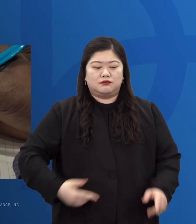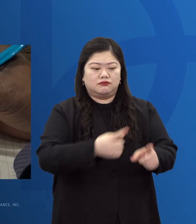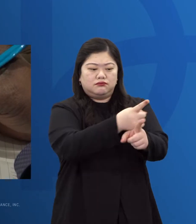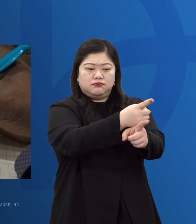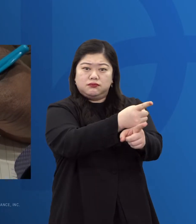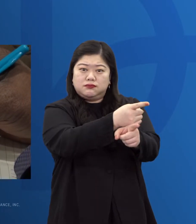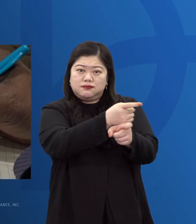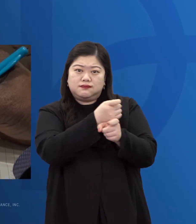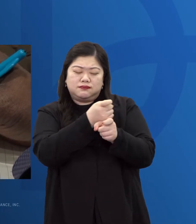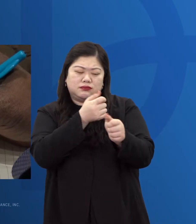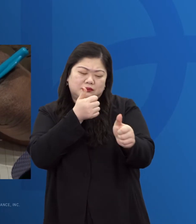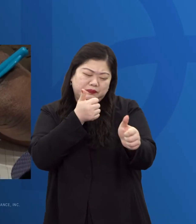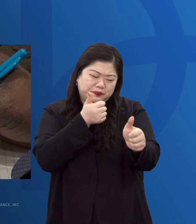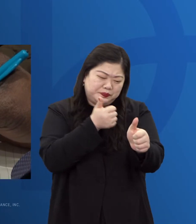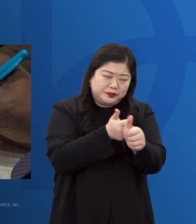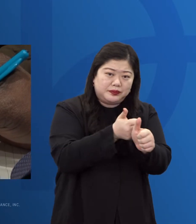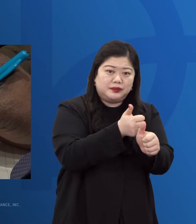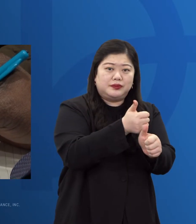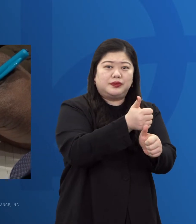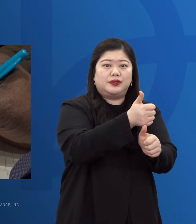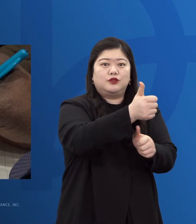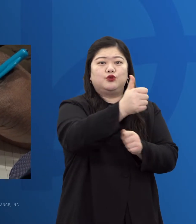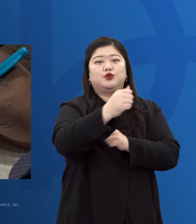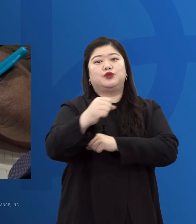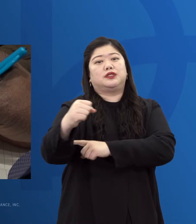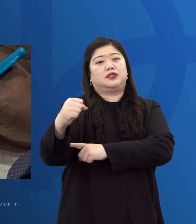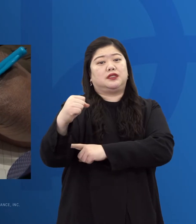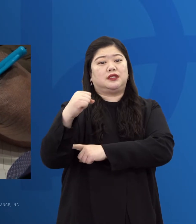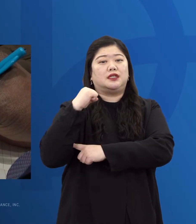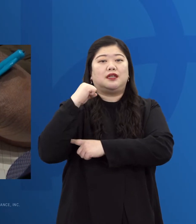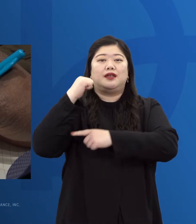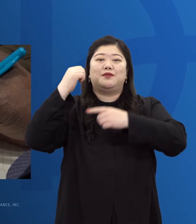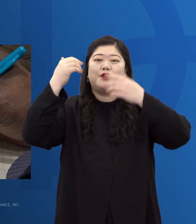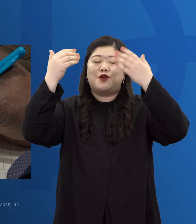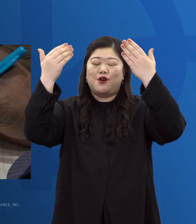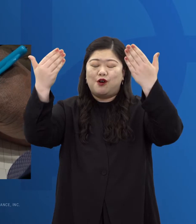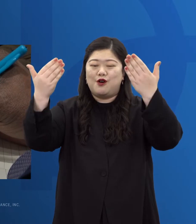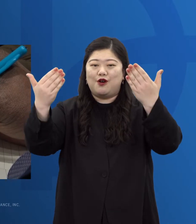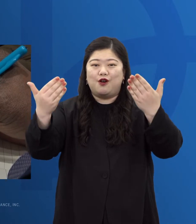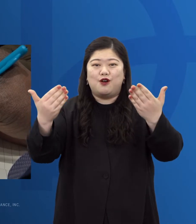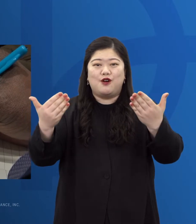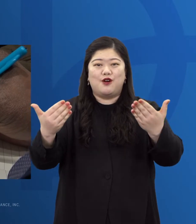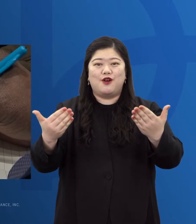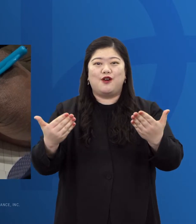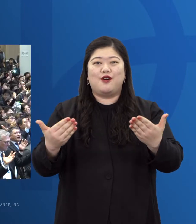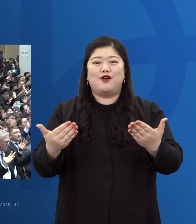무너뜨릴 힘주시며